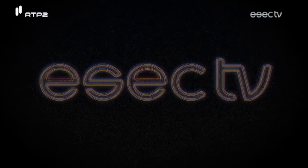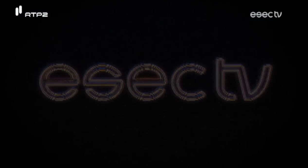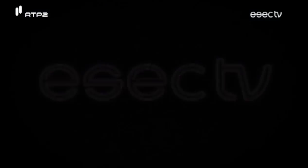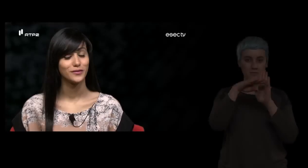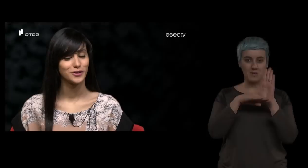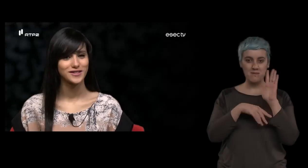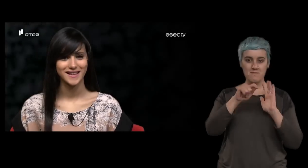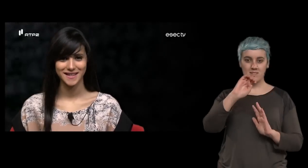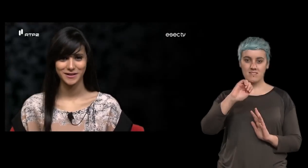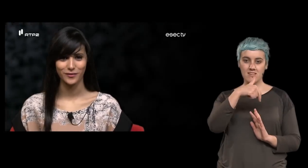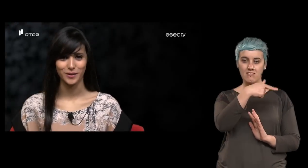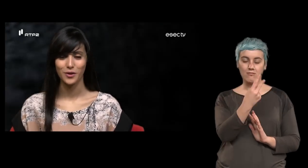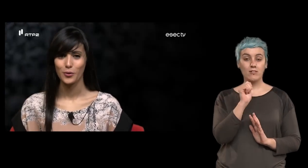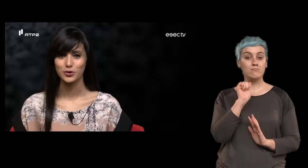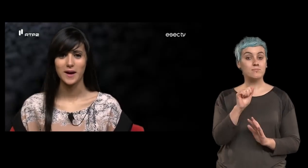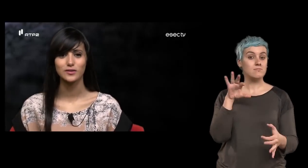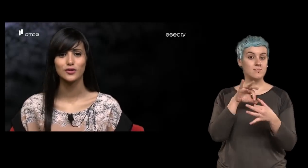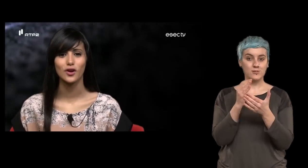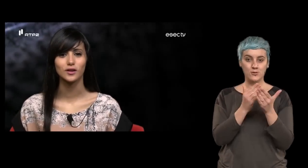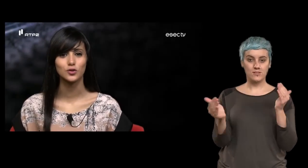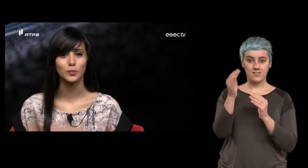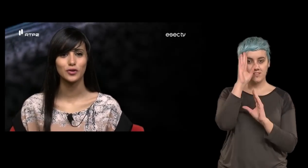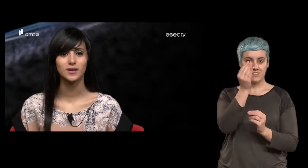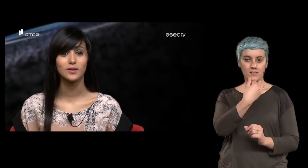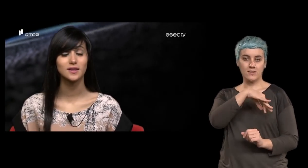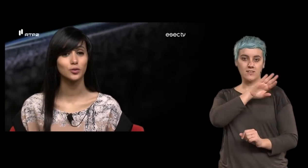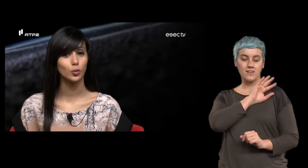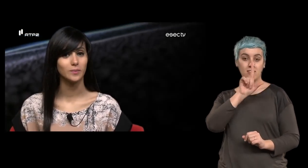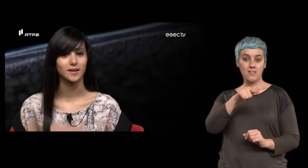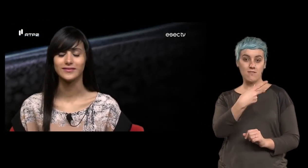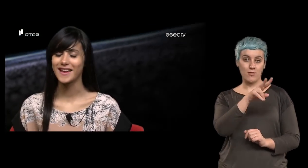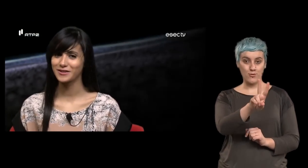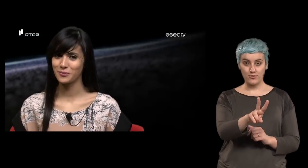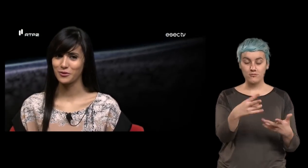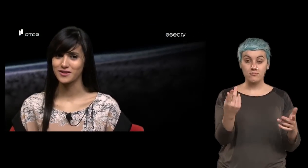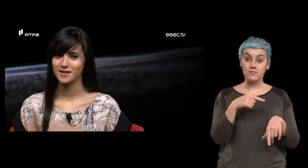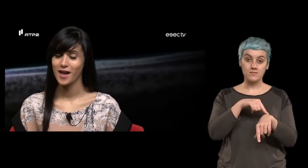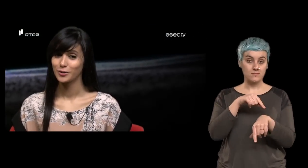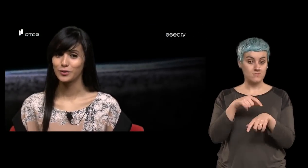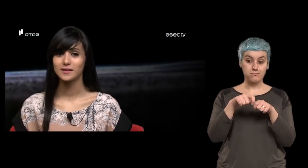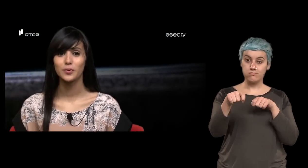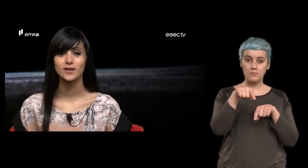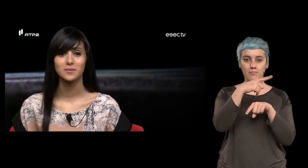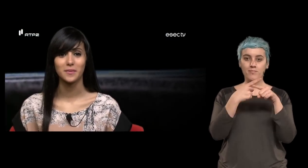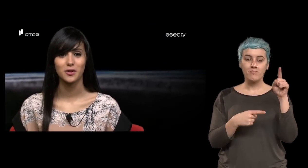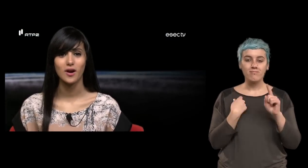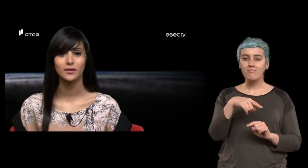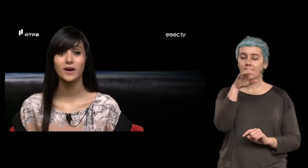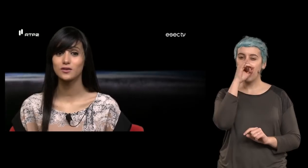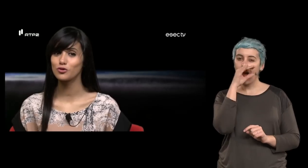Bem-vindos à ESEC TV, o espaço da Escola Superior de Educação de Coimbra, na RTP2. Durante a próxima meia hora, façam-nos